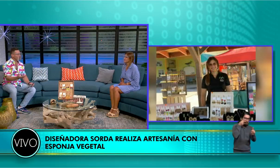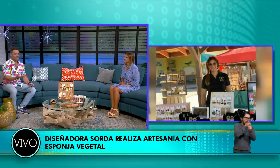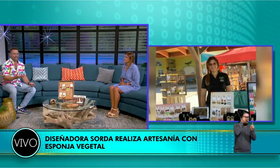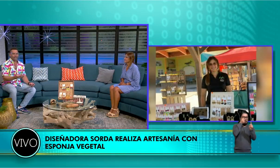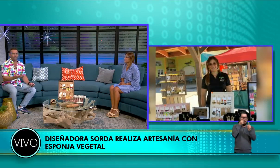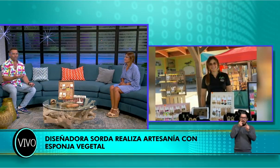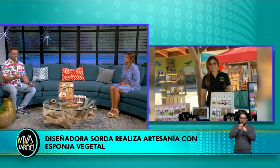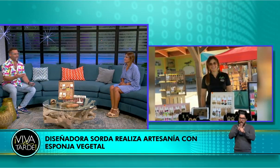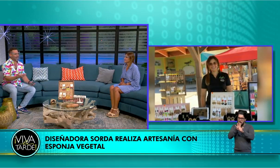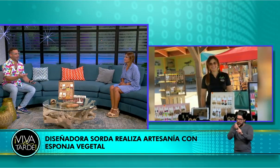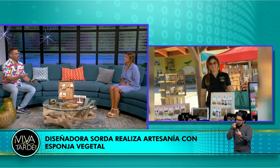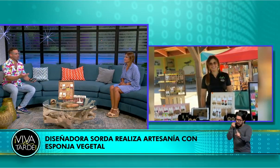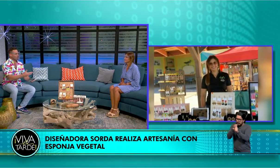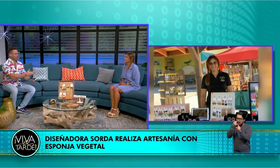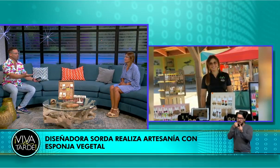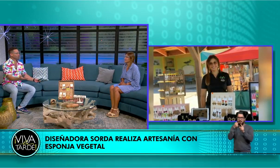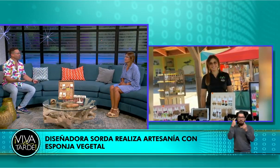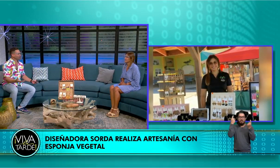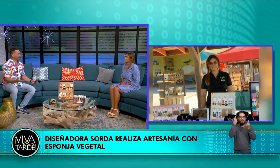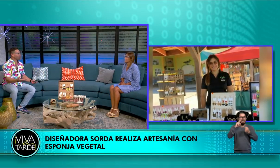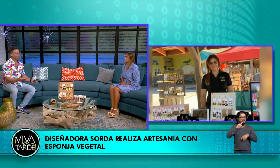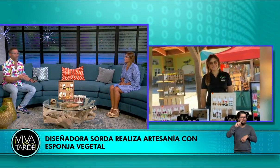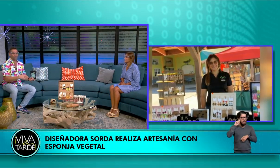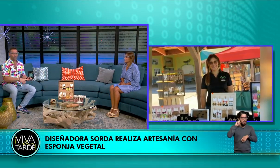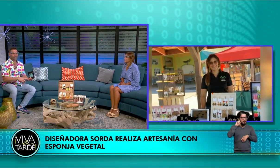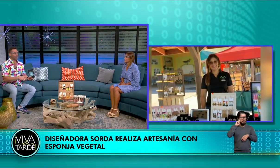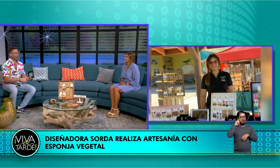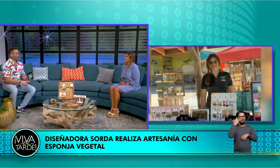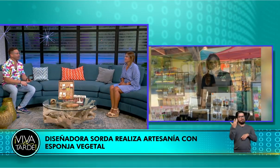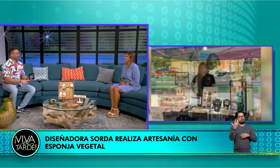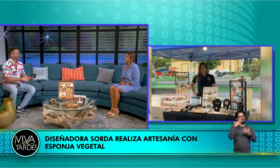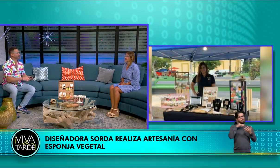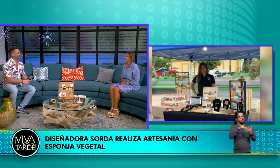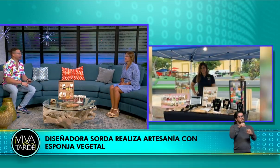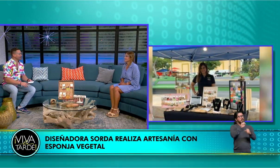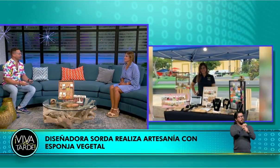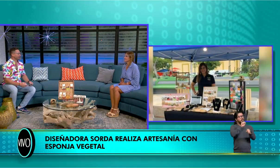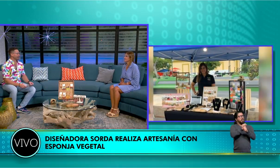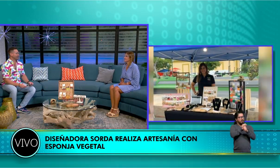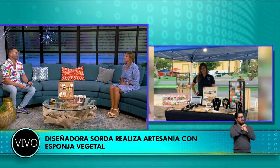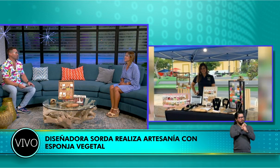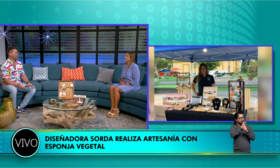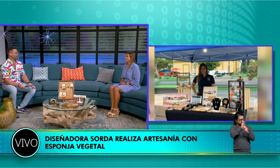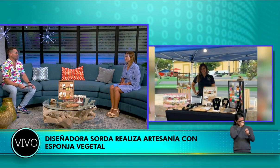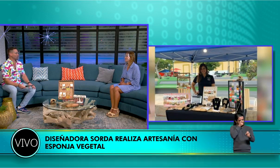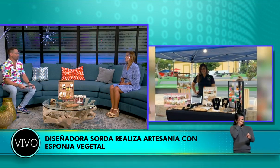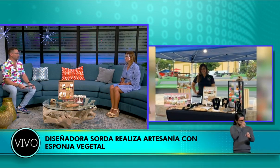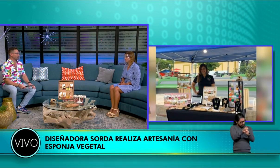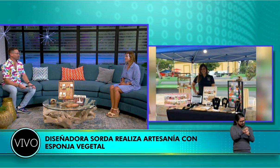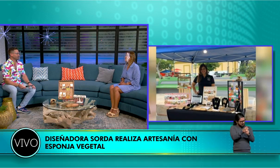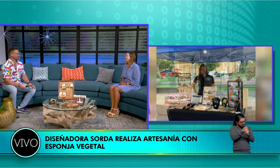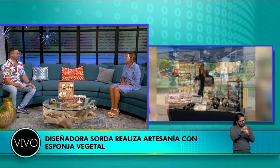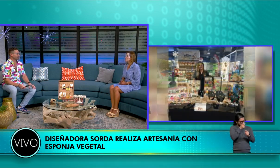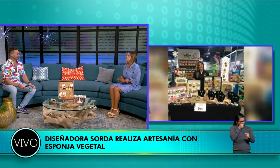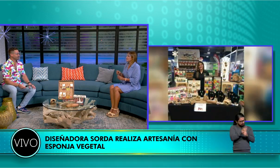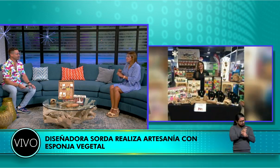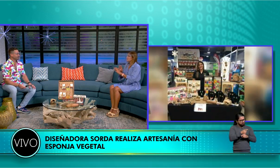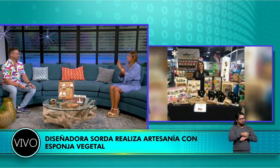profunda, el poder llevar a cabo unas funciones normales como estudiar, trabajar, diseñar y ejercer lo que tanto le gusta.